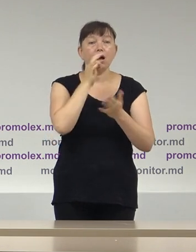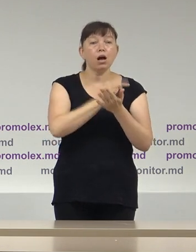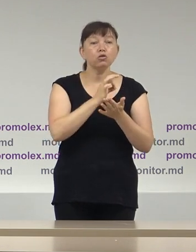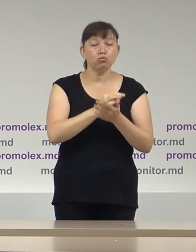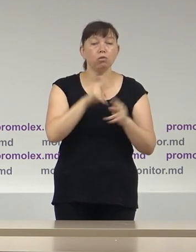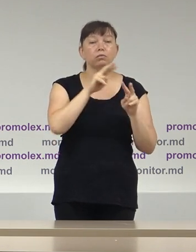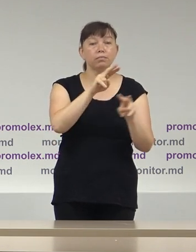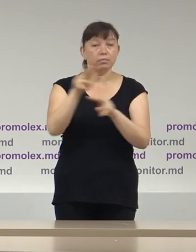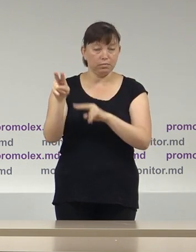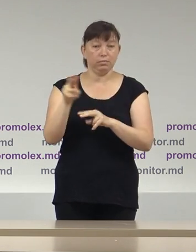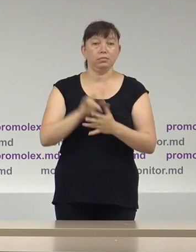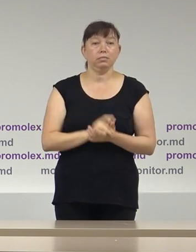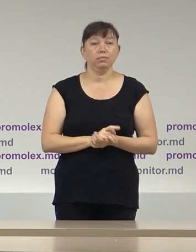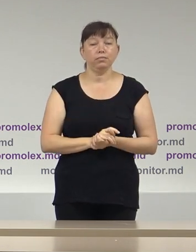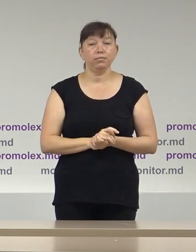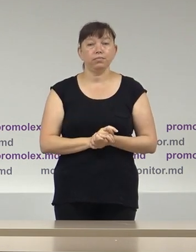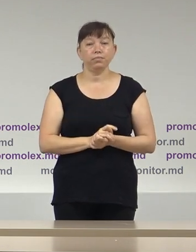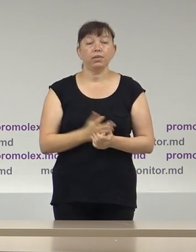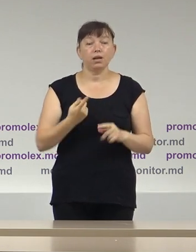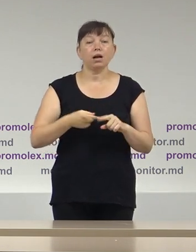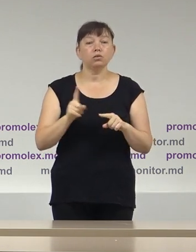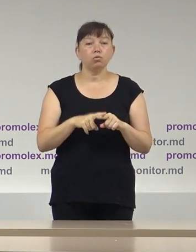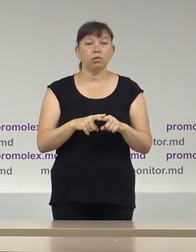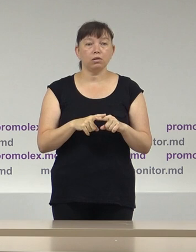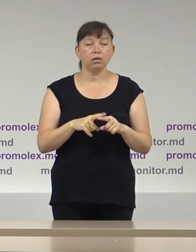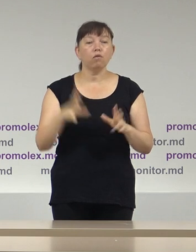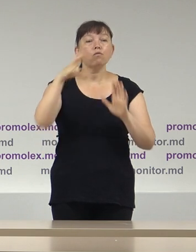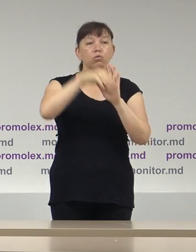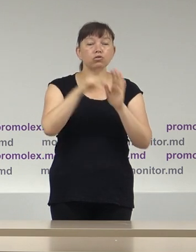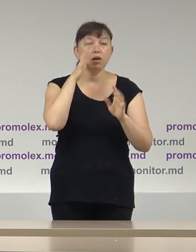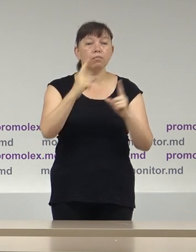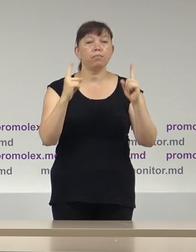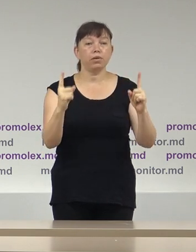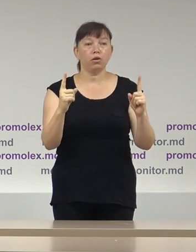al misiunii de observare care cuprinde perioada